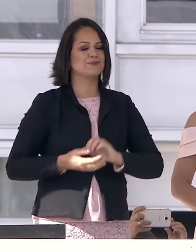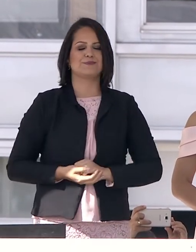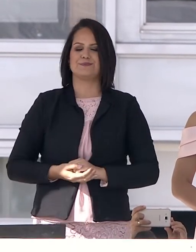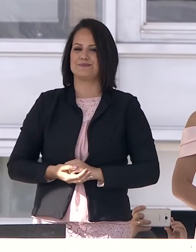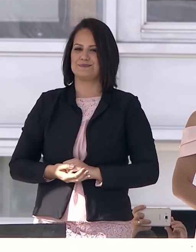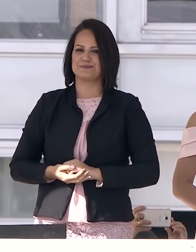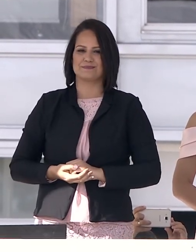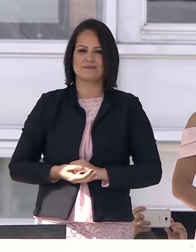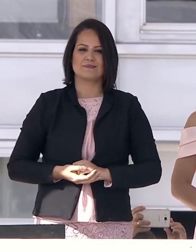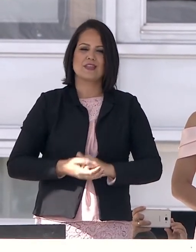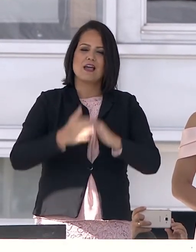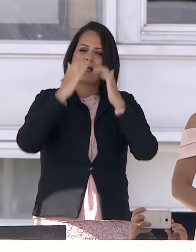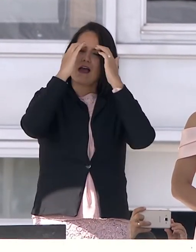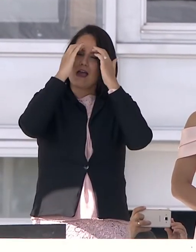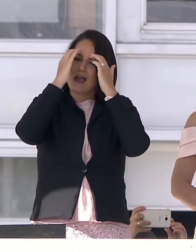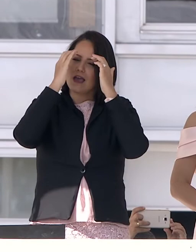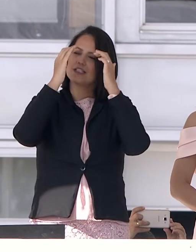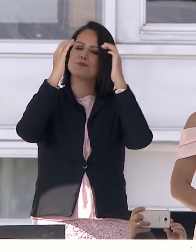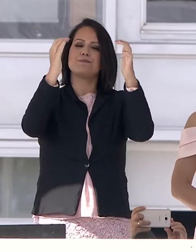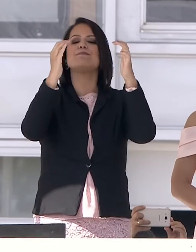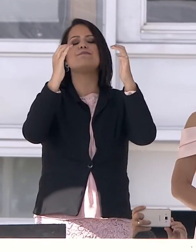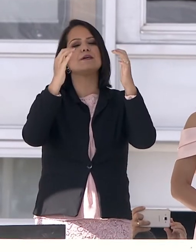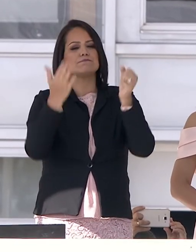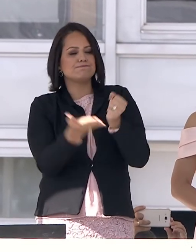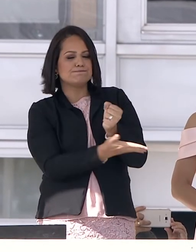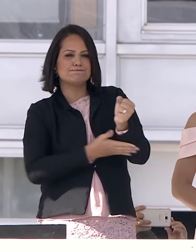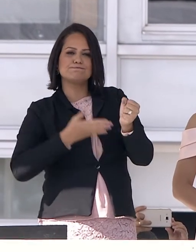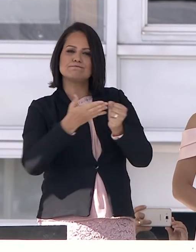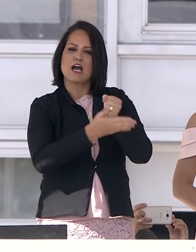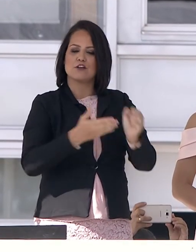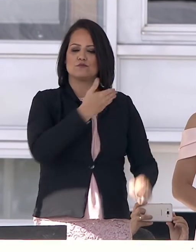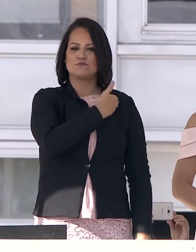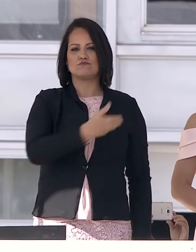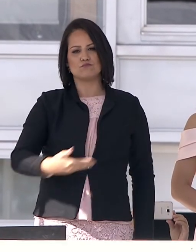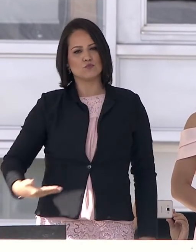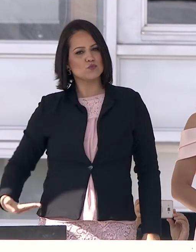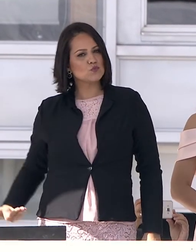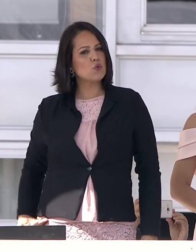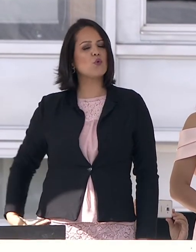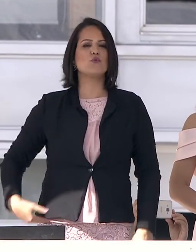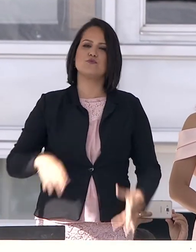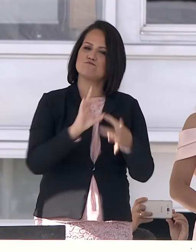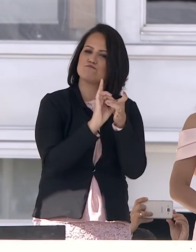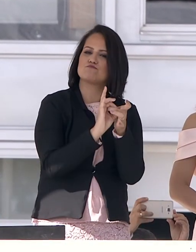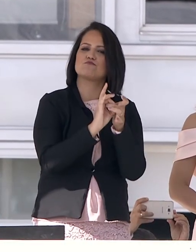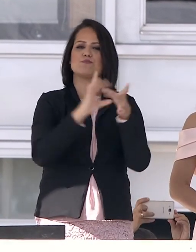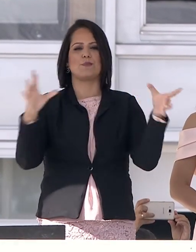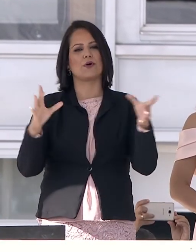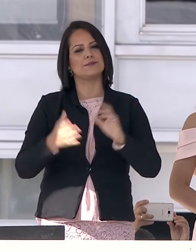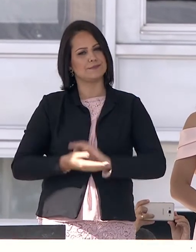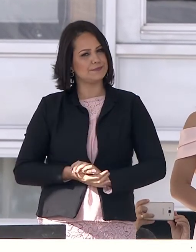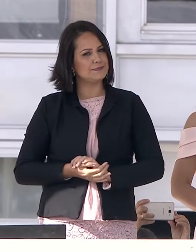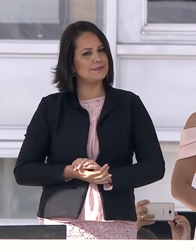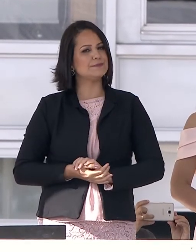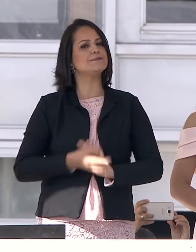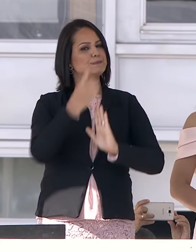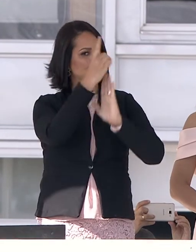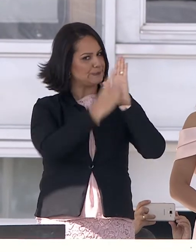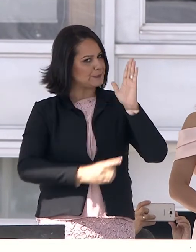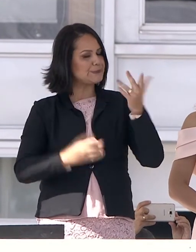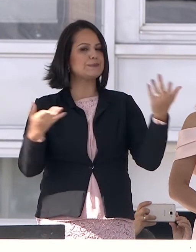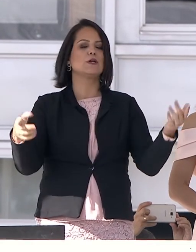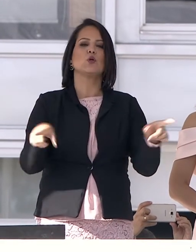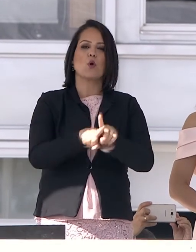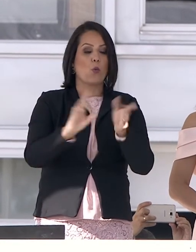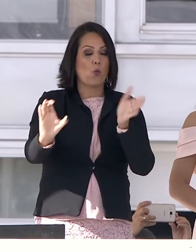Respeitando os princípios do Estado Democrático, guiados pela nossa Constituição e com Deus no